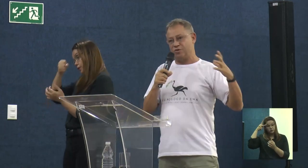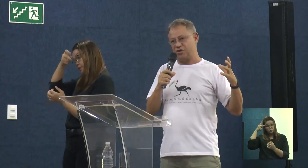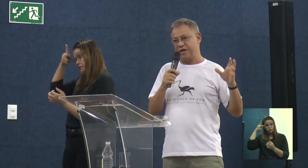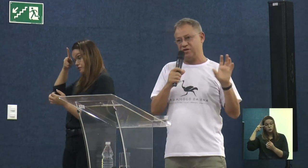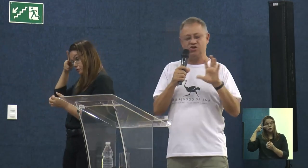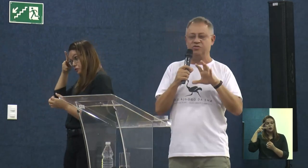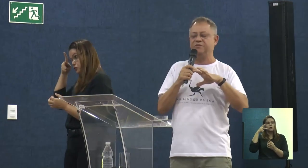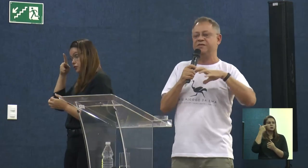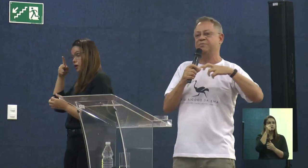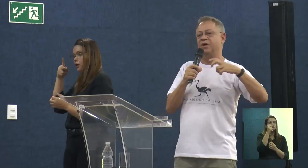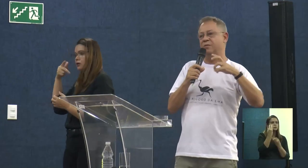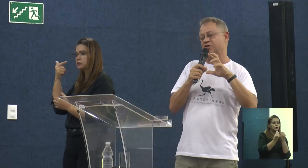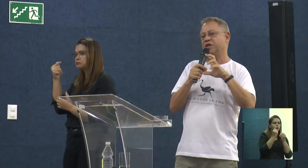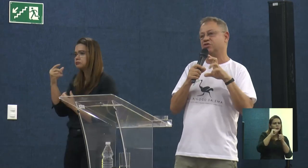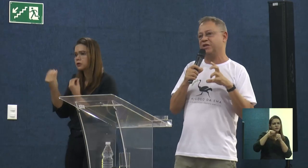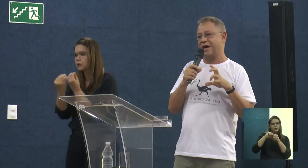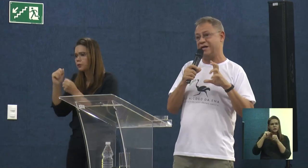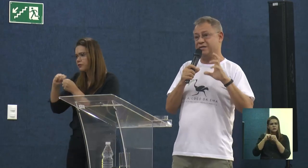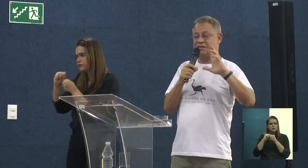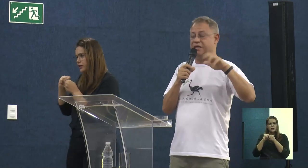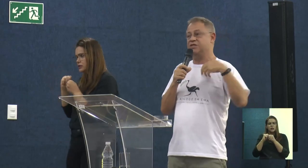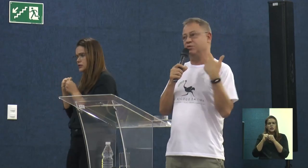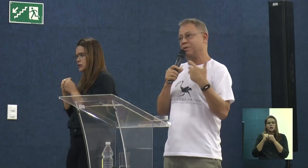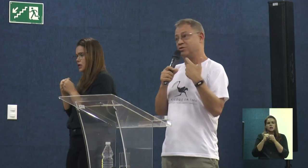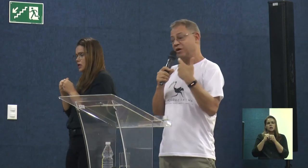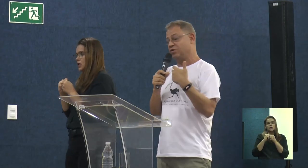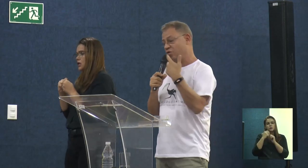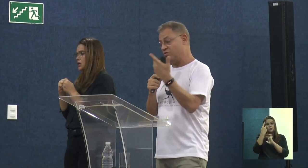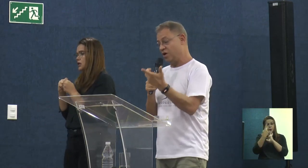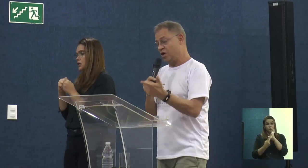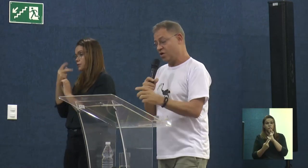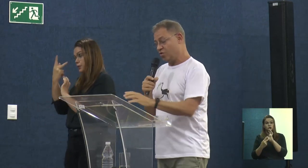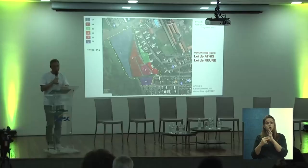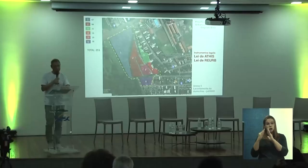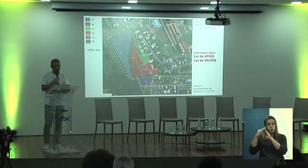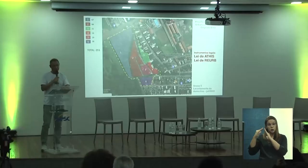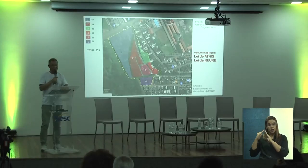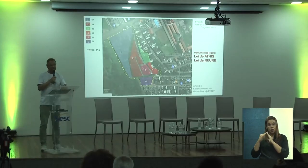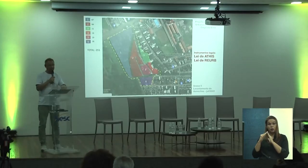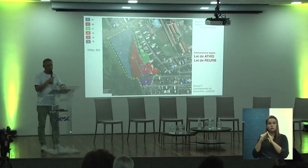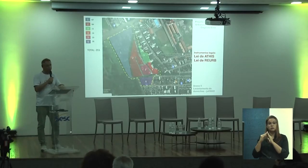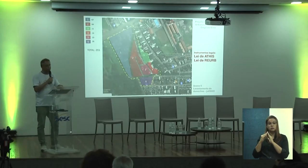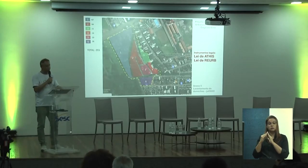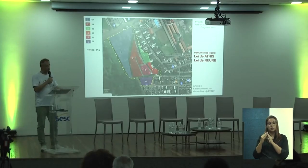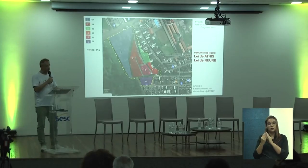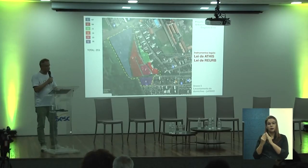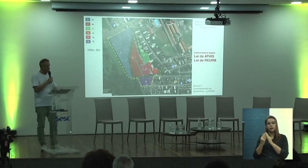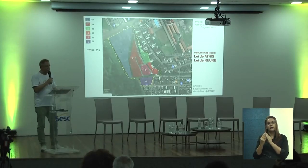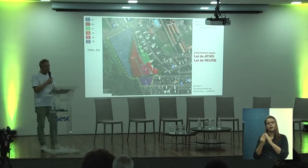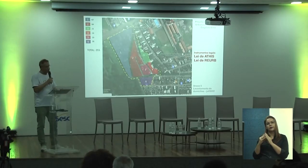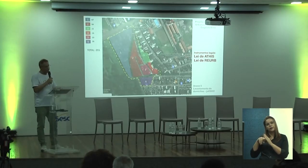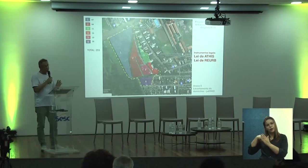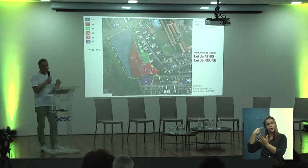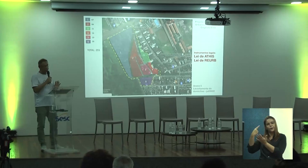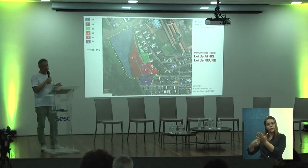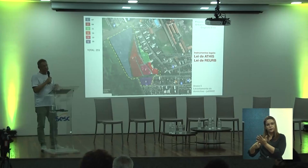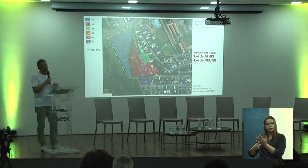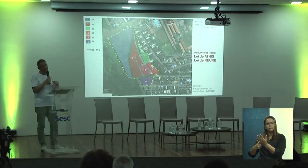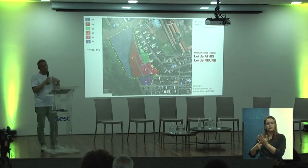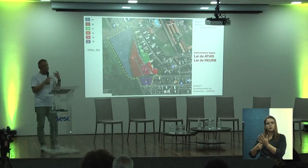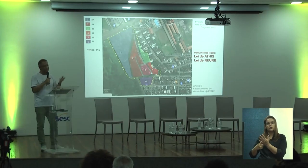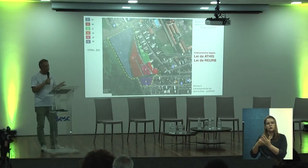um grande projeto, a gente não ia fazer projeto de casas, que eles tinham pactuado com o governo federal e o estado de